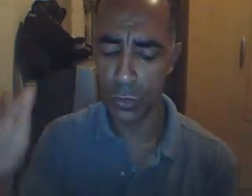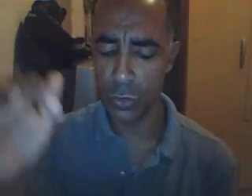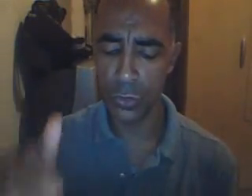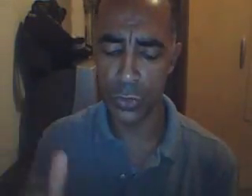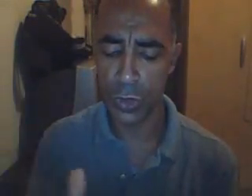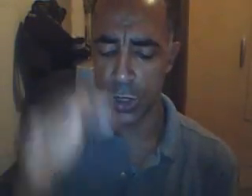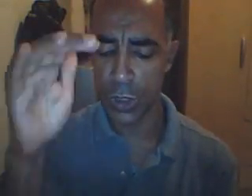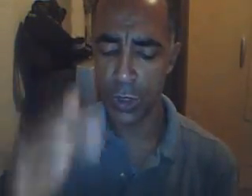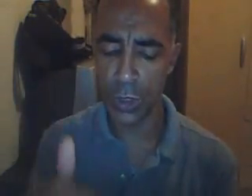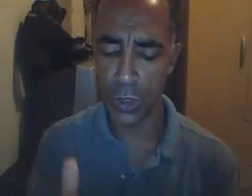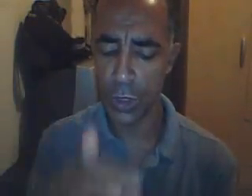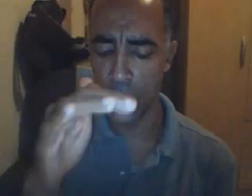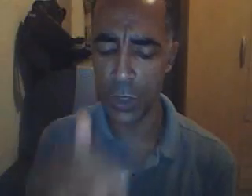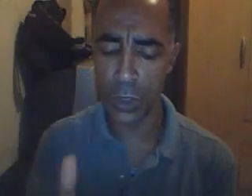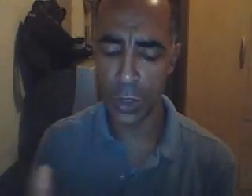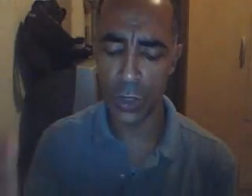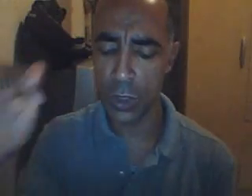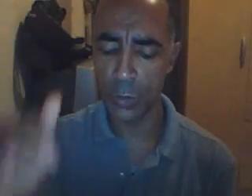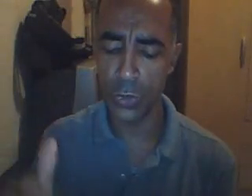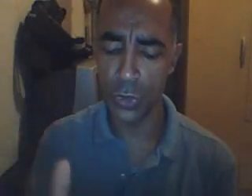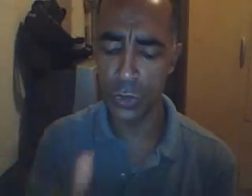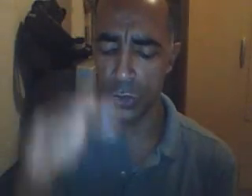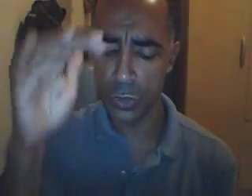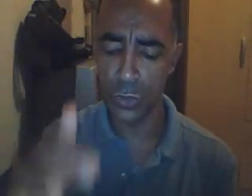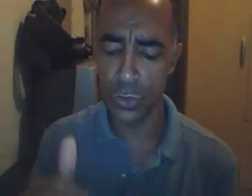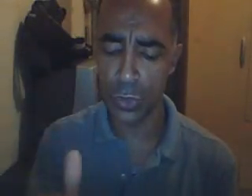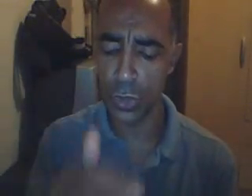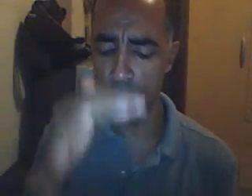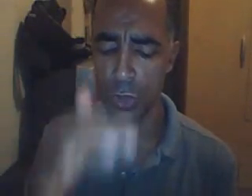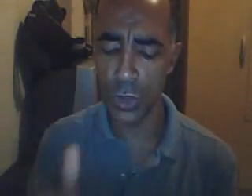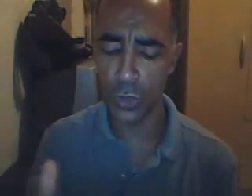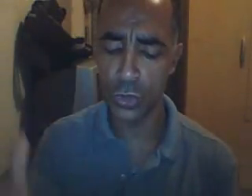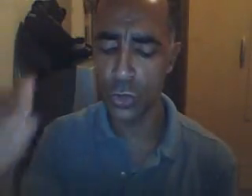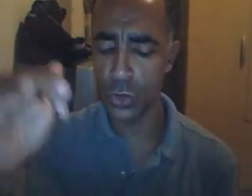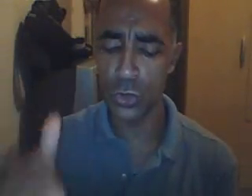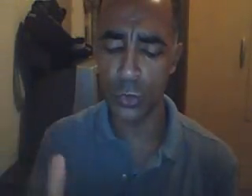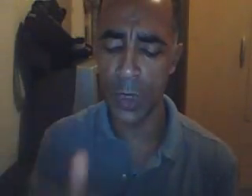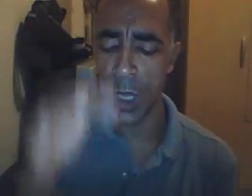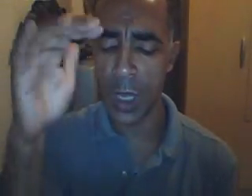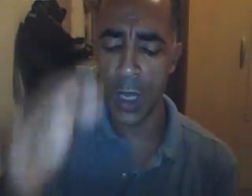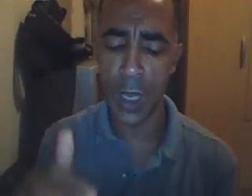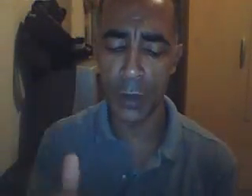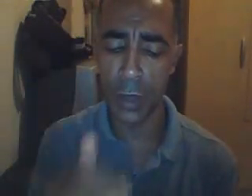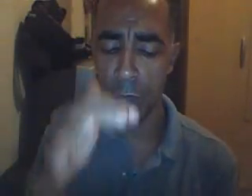teremos um gozo maior.